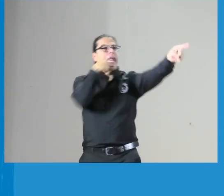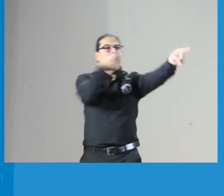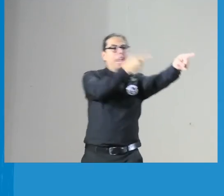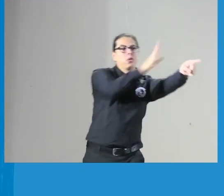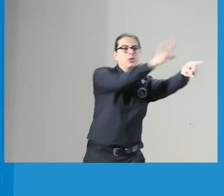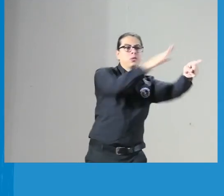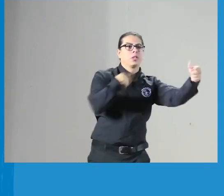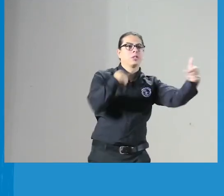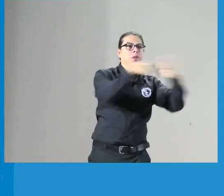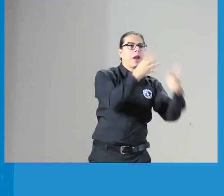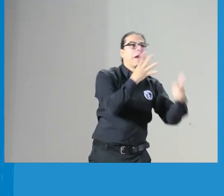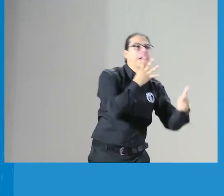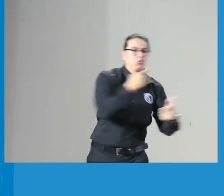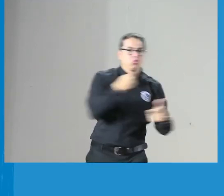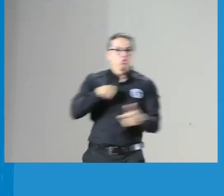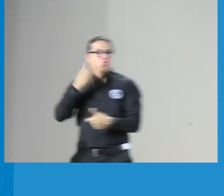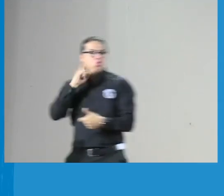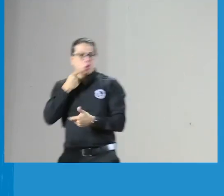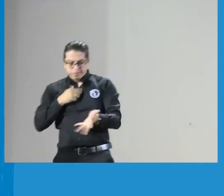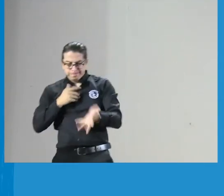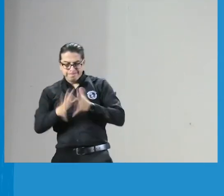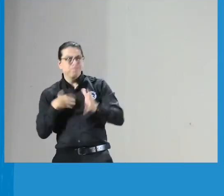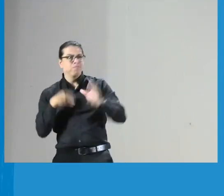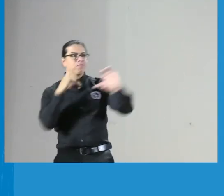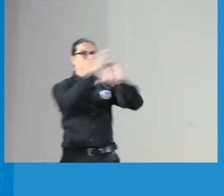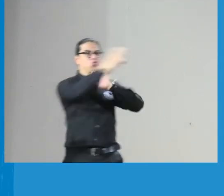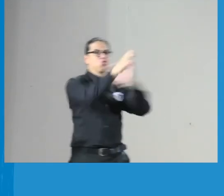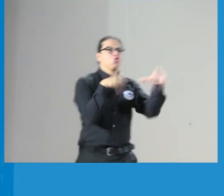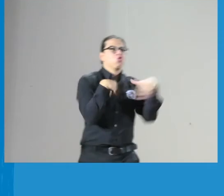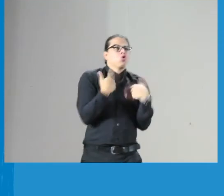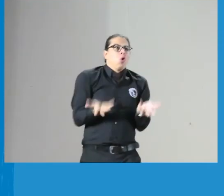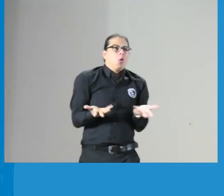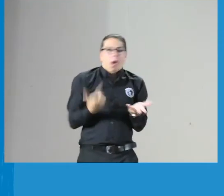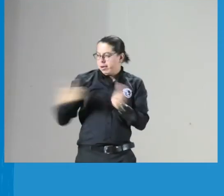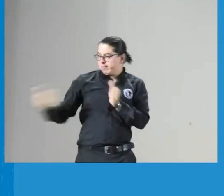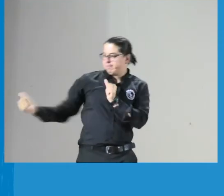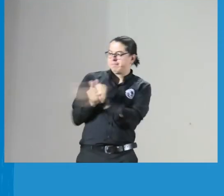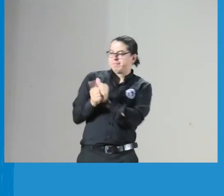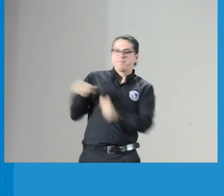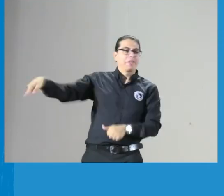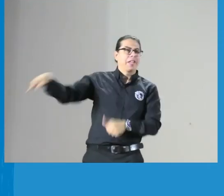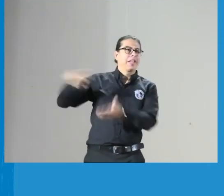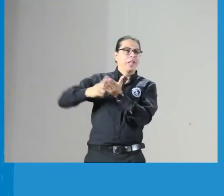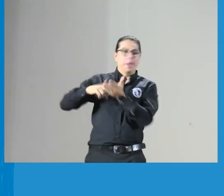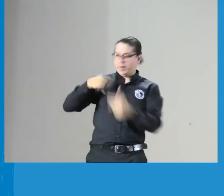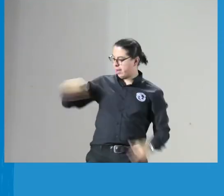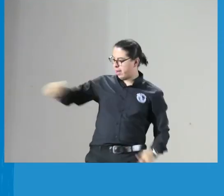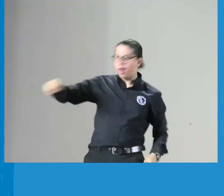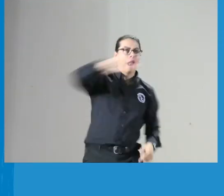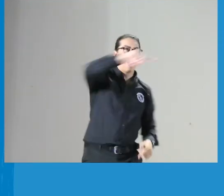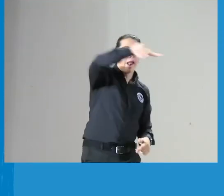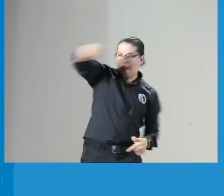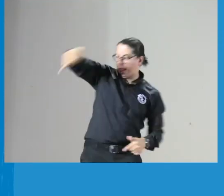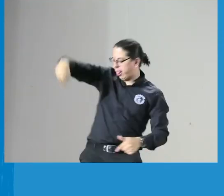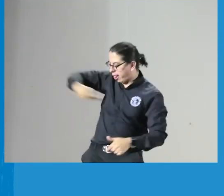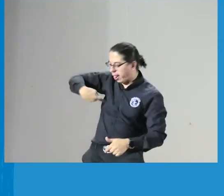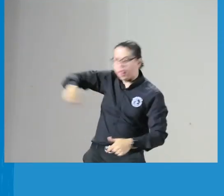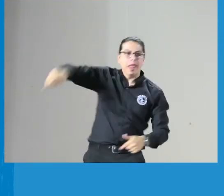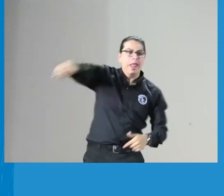oyentes entendieran que estaban mediados mediante otra persona porque la lengua era diferente era